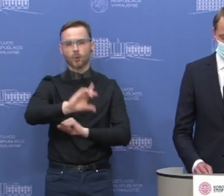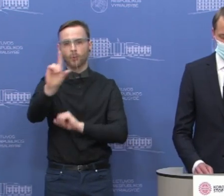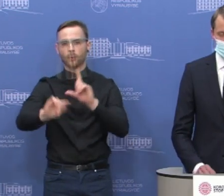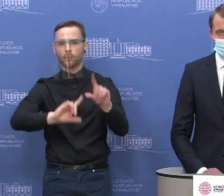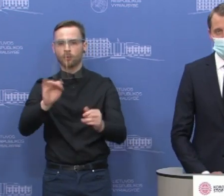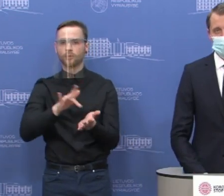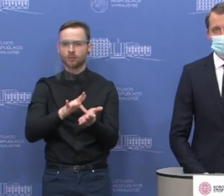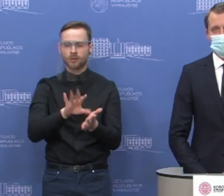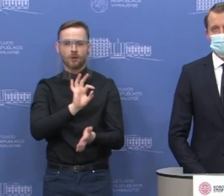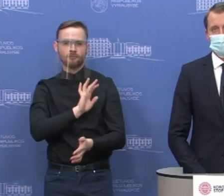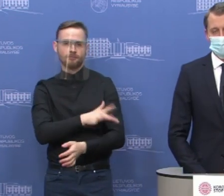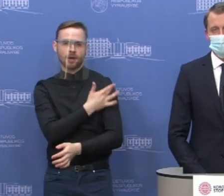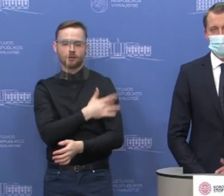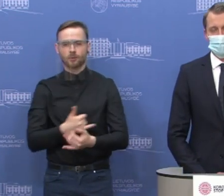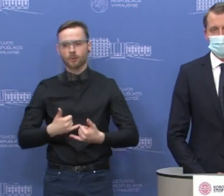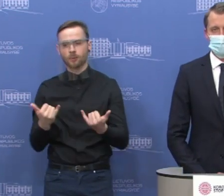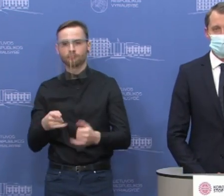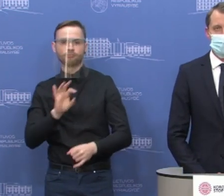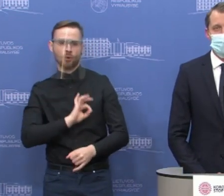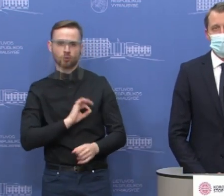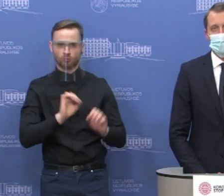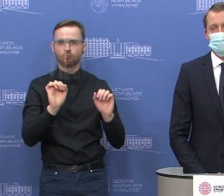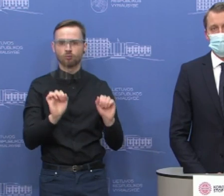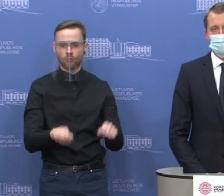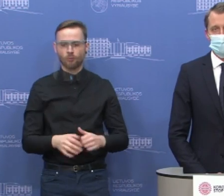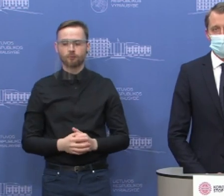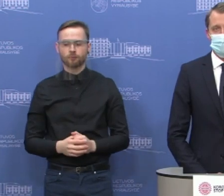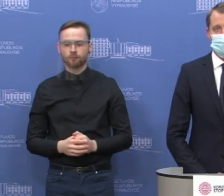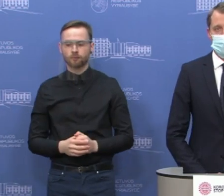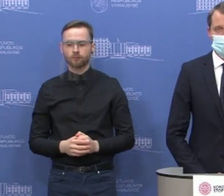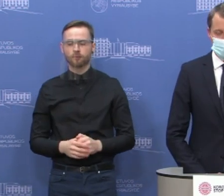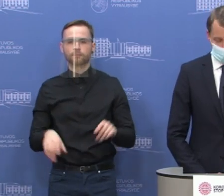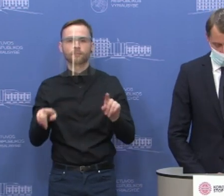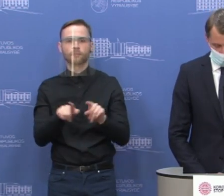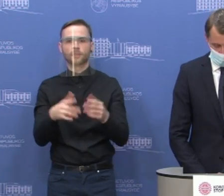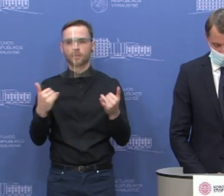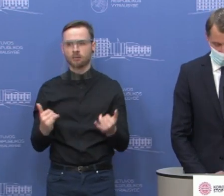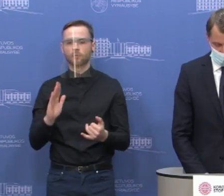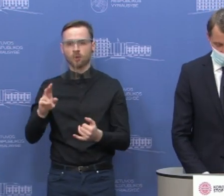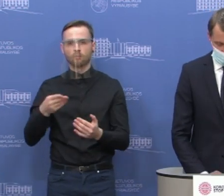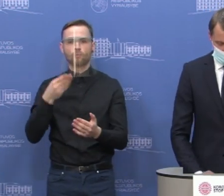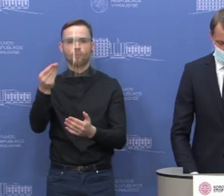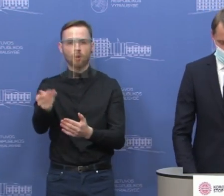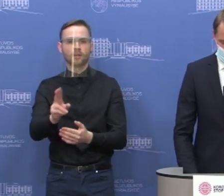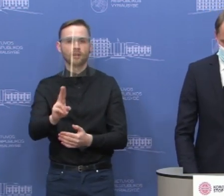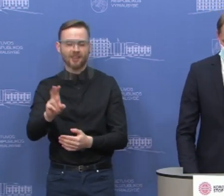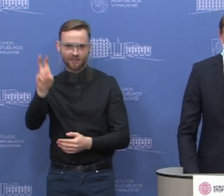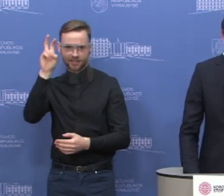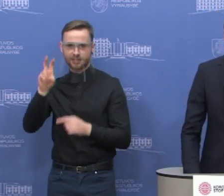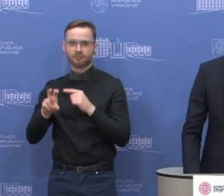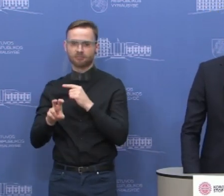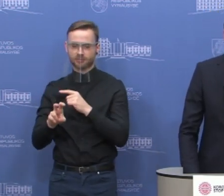turizmo paslaugų tiekėjų paslaugumas galėtų pasinaudoti. Ir tokiu būdu už tai sumokėtų valstybė. Tai